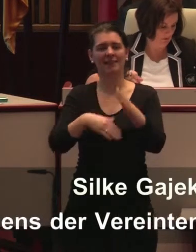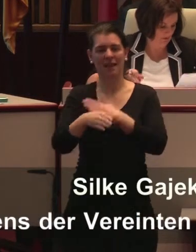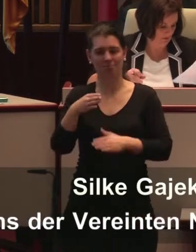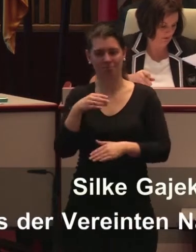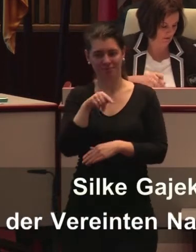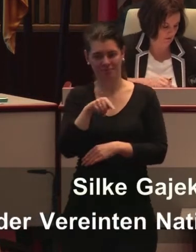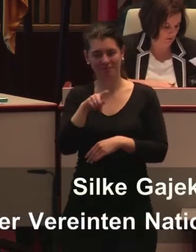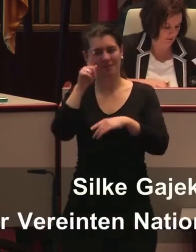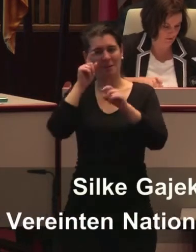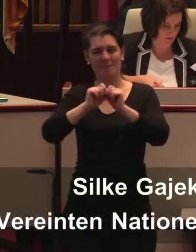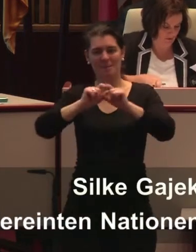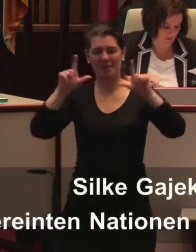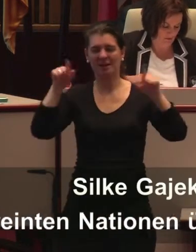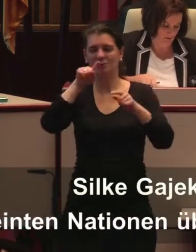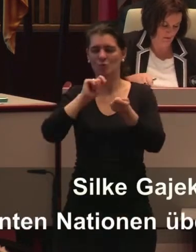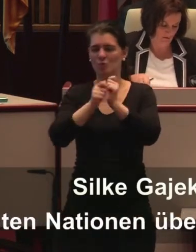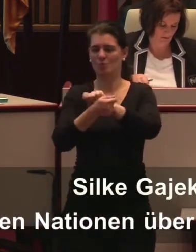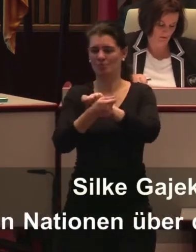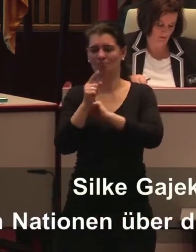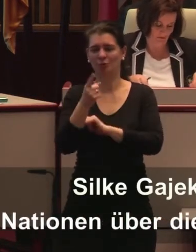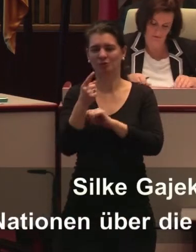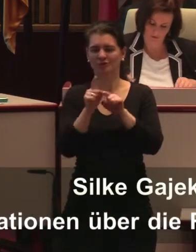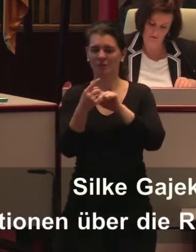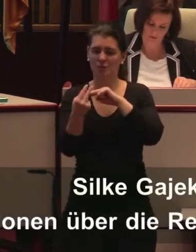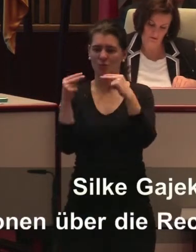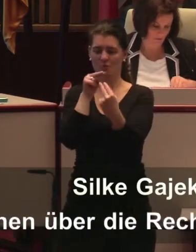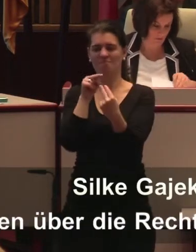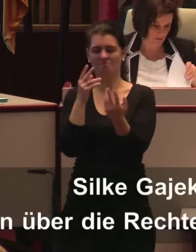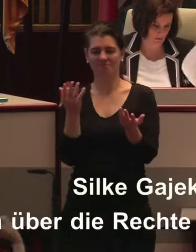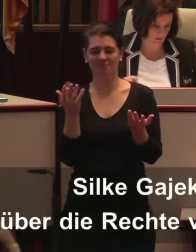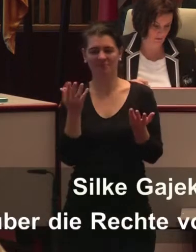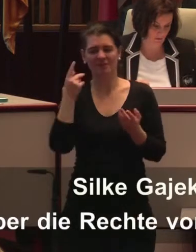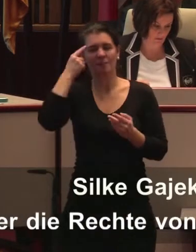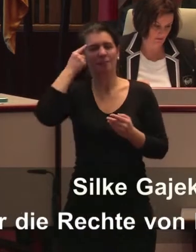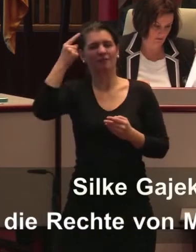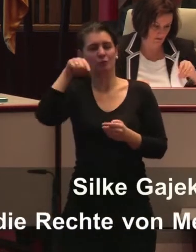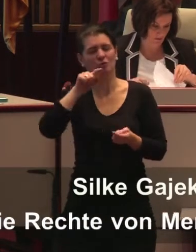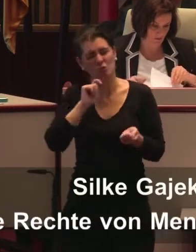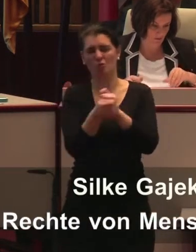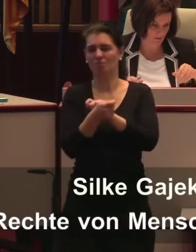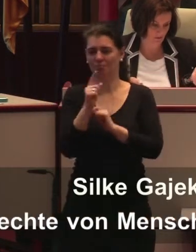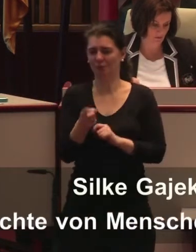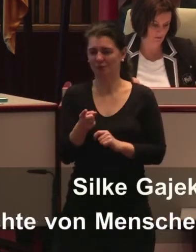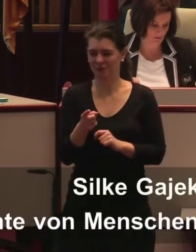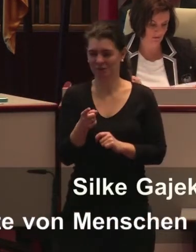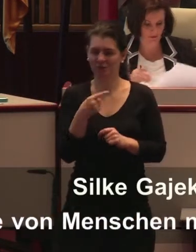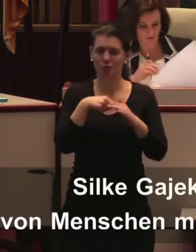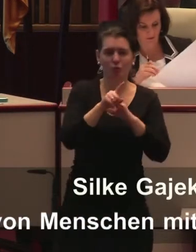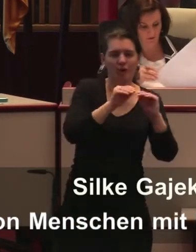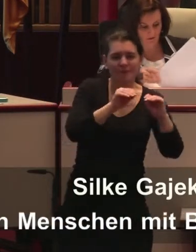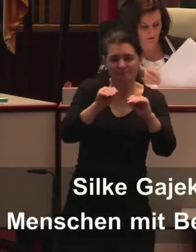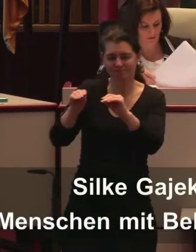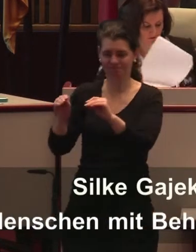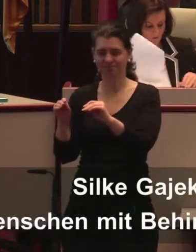im Bereich der Bewusstseinsbildung. Ich werde am Anfang kurz auch noch einmal den Aktionsplan